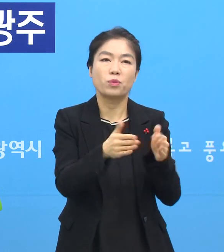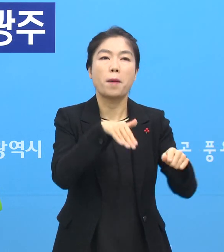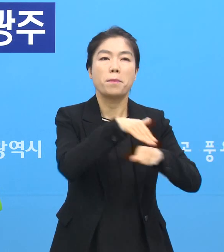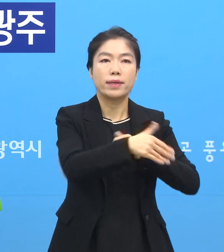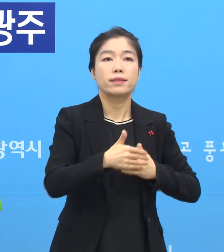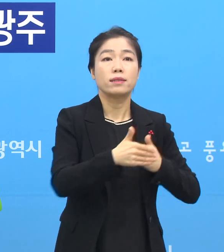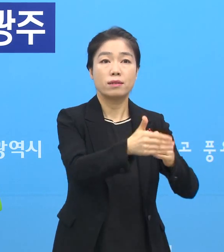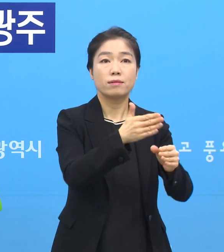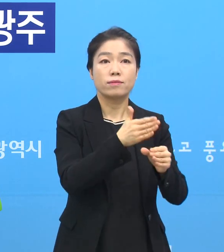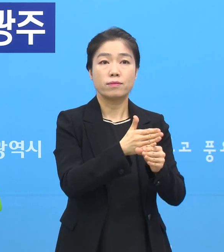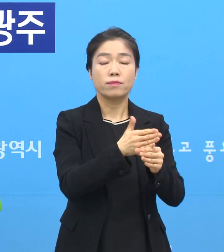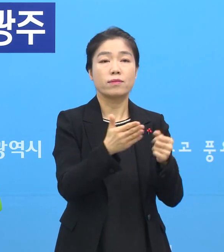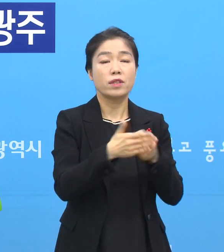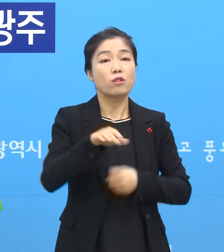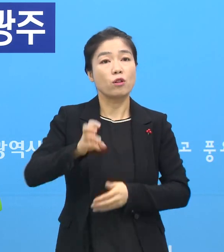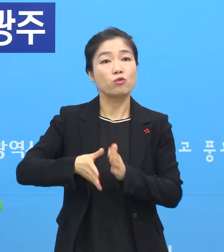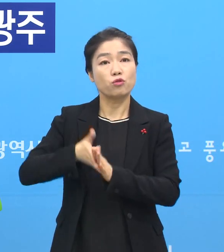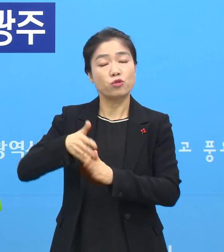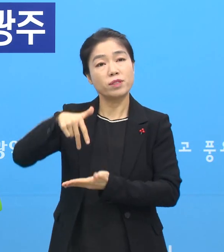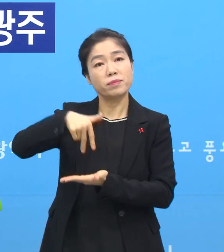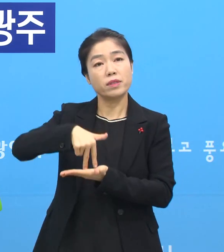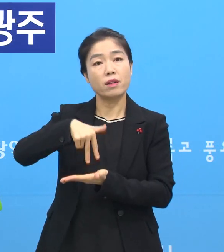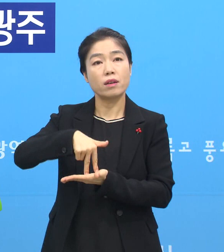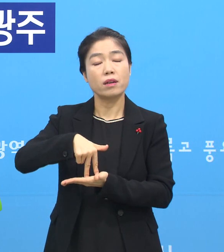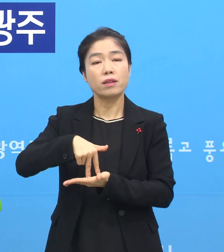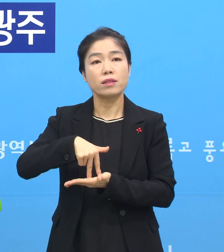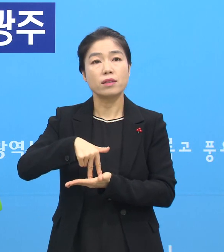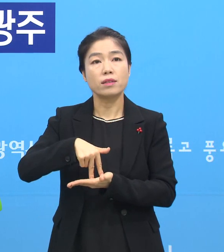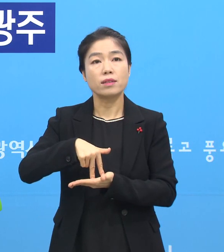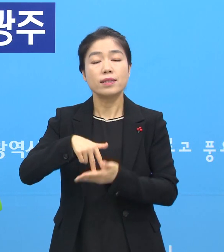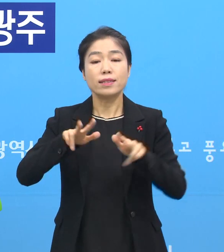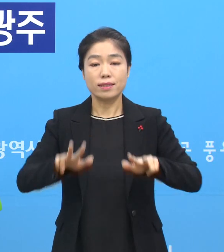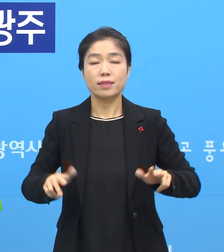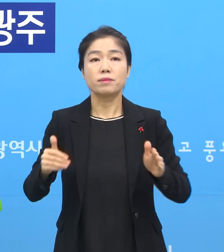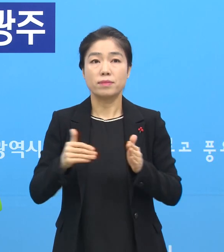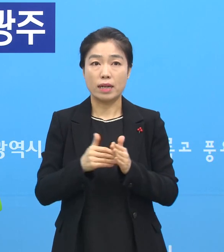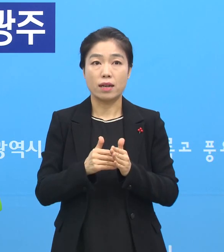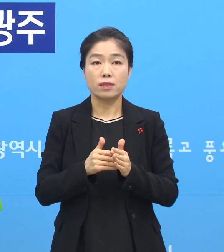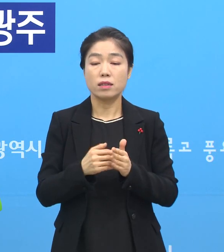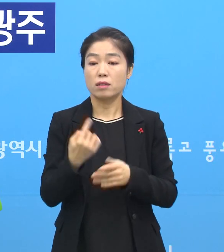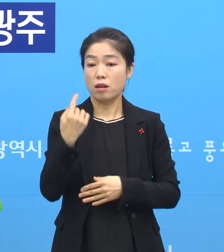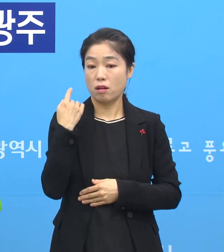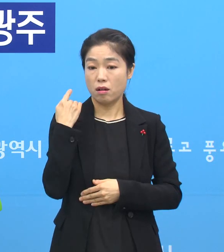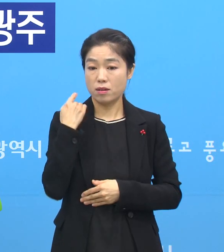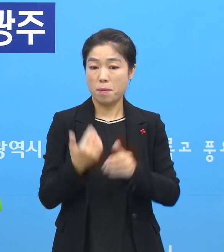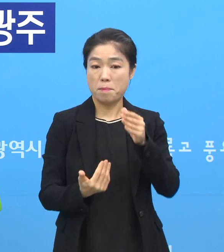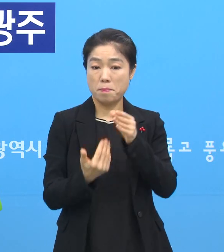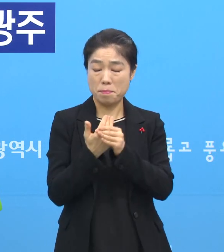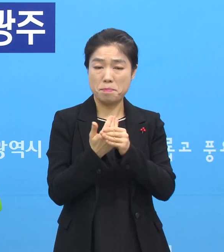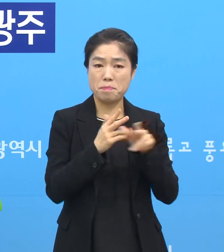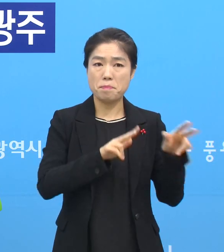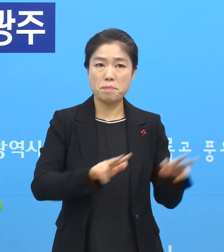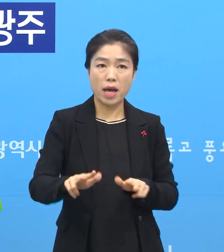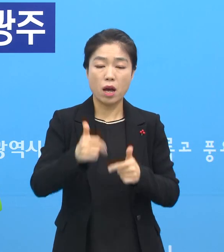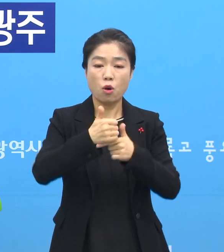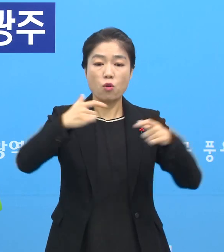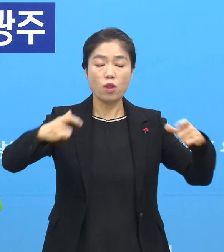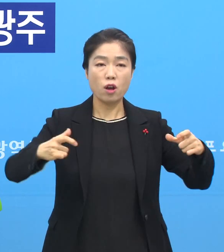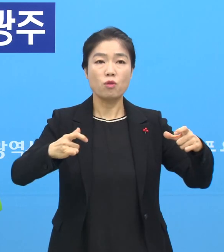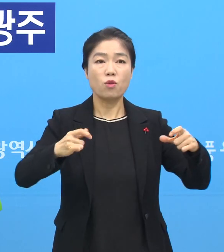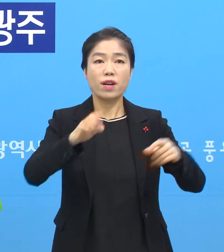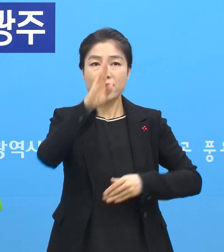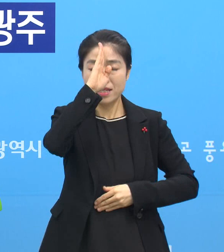진행을 하고 있습니다. 그래서 우리 시 같은 경우도 우리가 그동안에는 어제 저희들이 발생하자마자 호남권